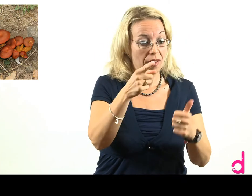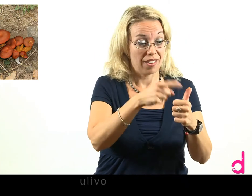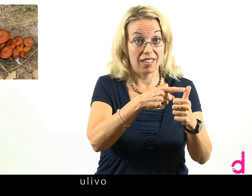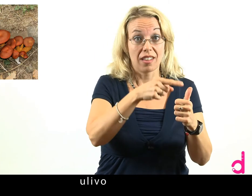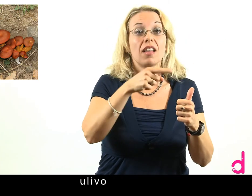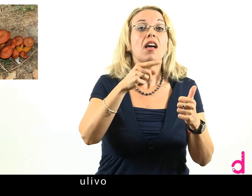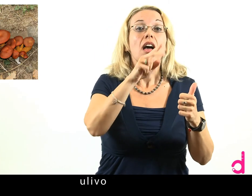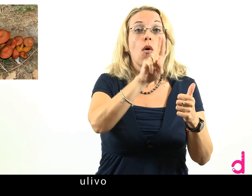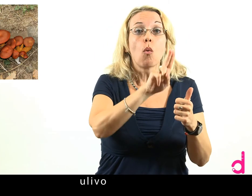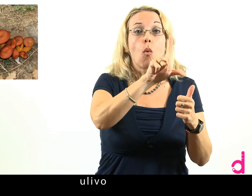Ulivo